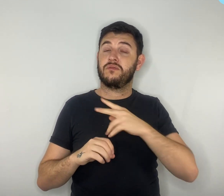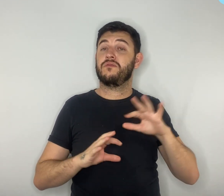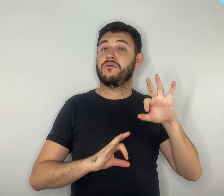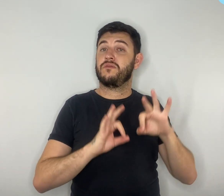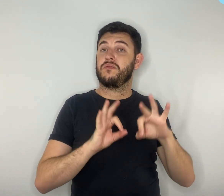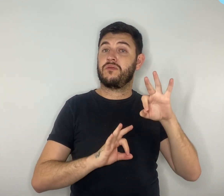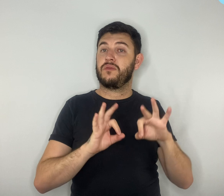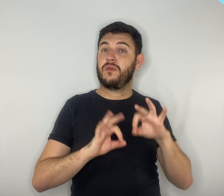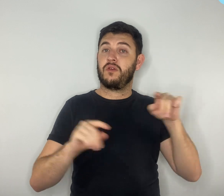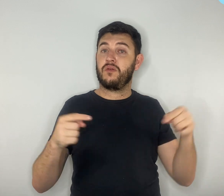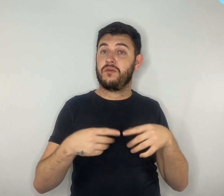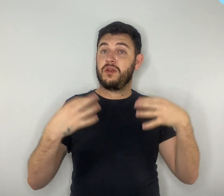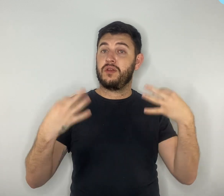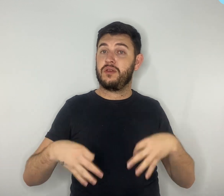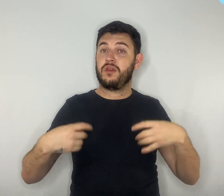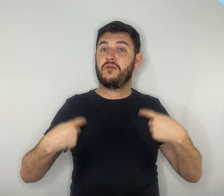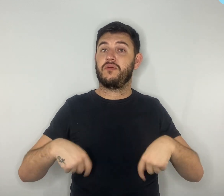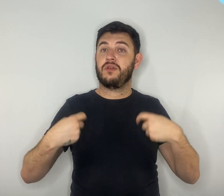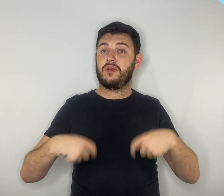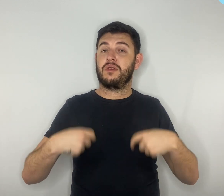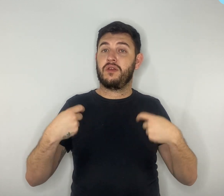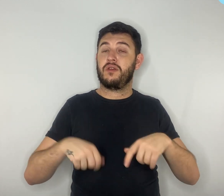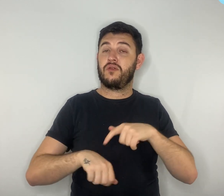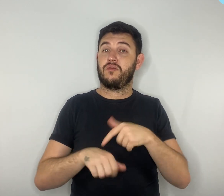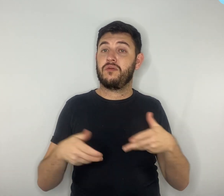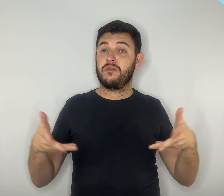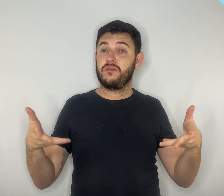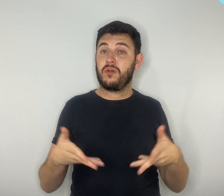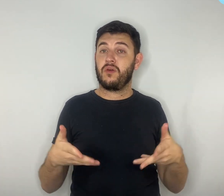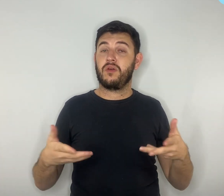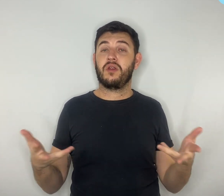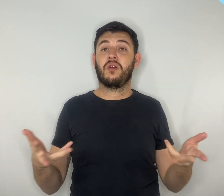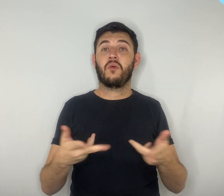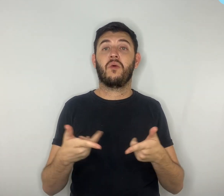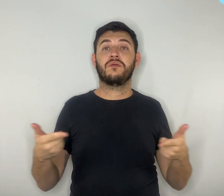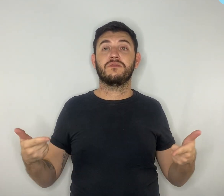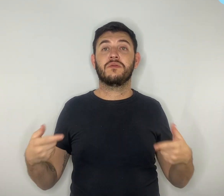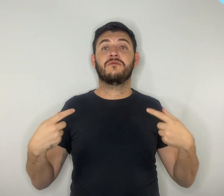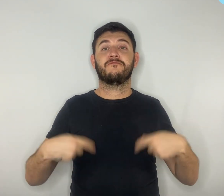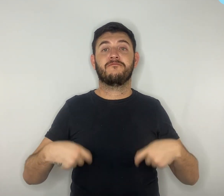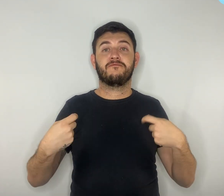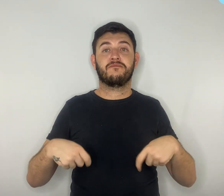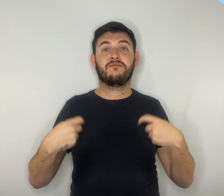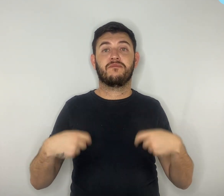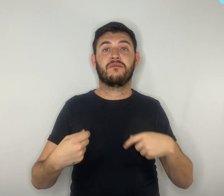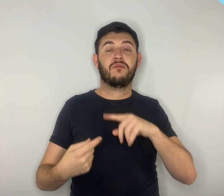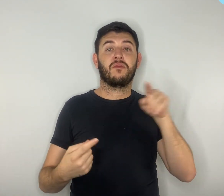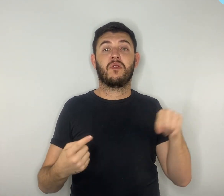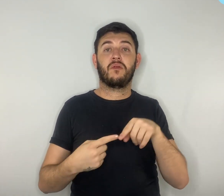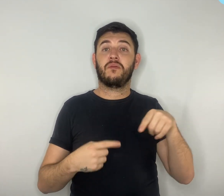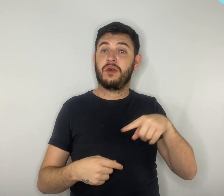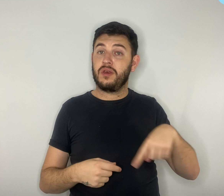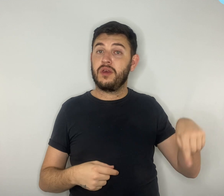necessidades do mundo moderno e à qualidade necessária para que eles sejam os